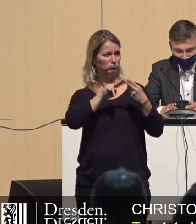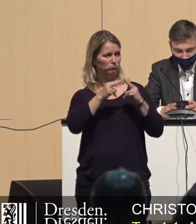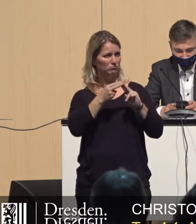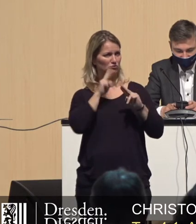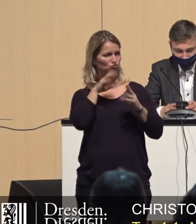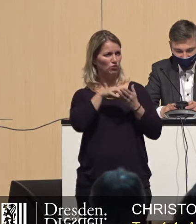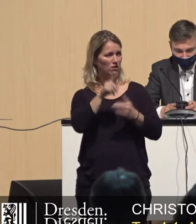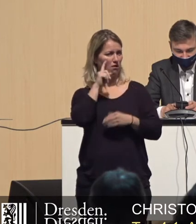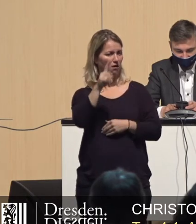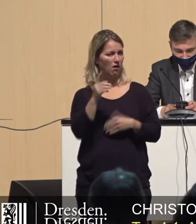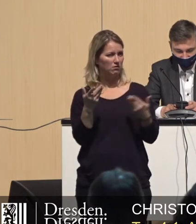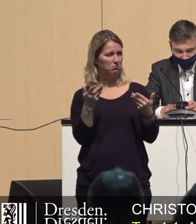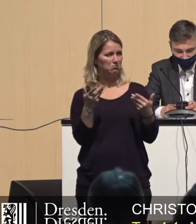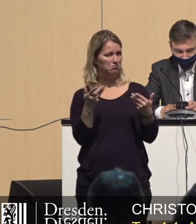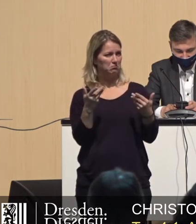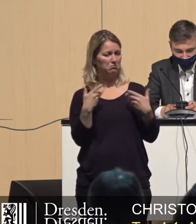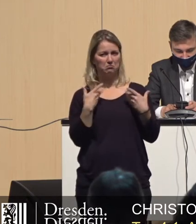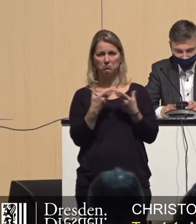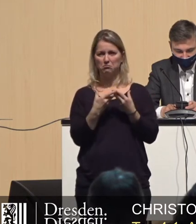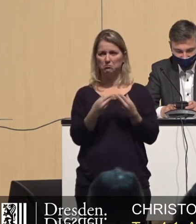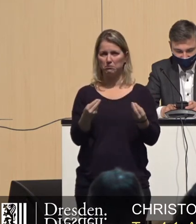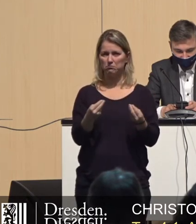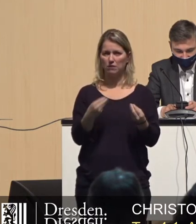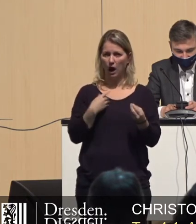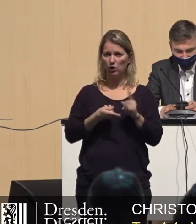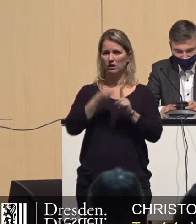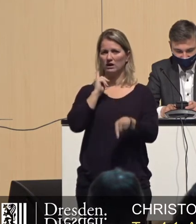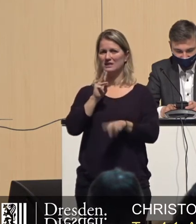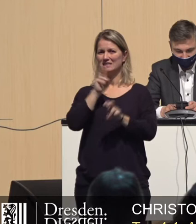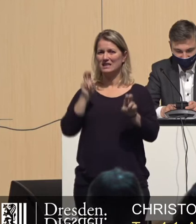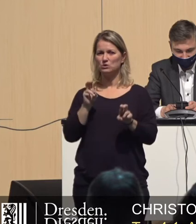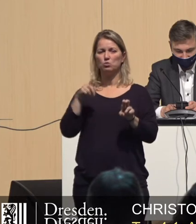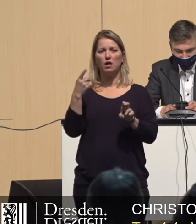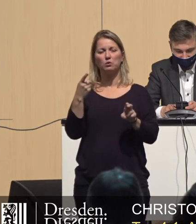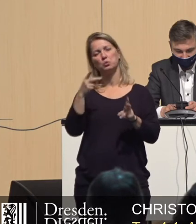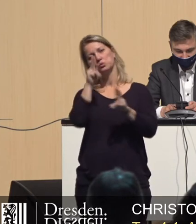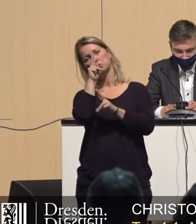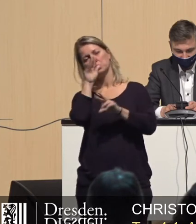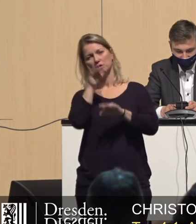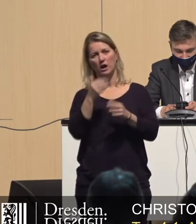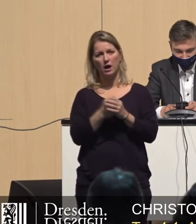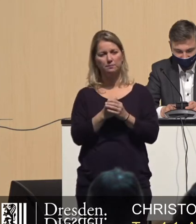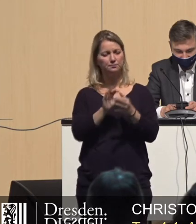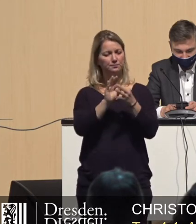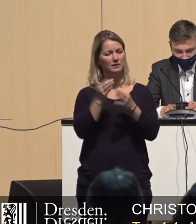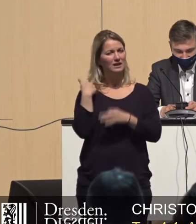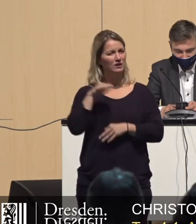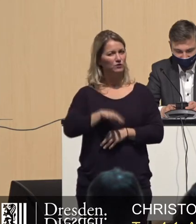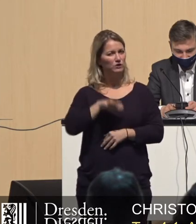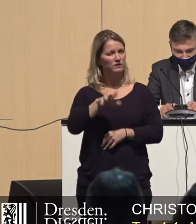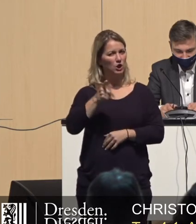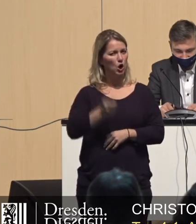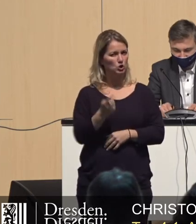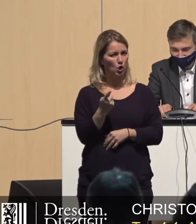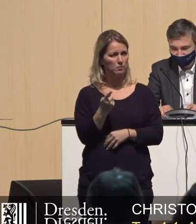Stadtrates leider vermisst, ebenso im Nachgang zur vergangenen Sitzung. Wenn wir auf die Sitzung vom 15. Oktober zurückschauen